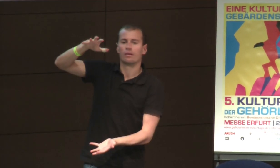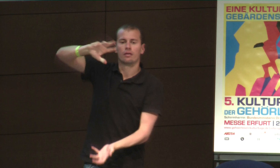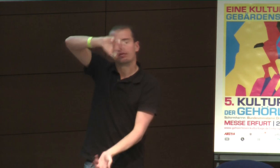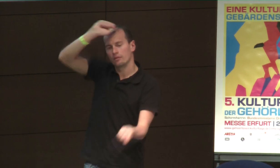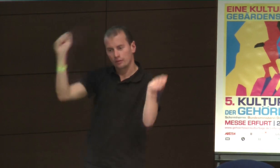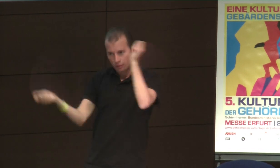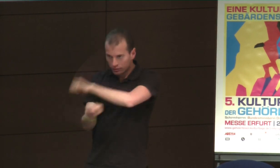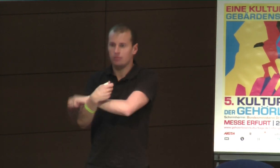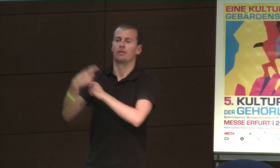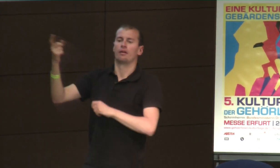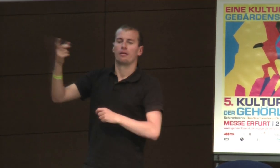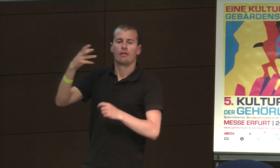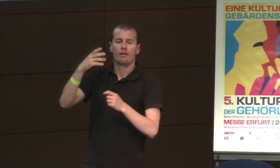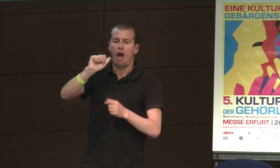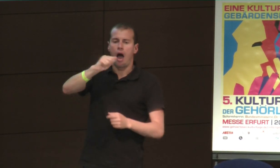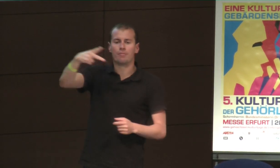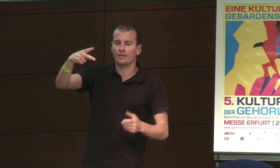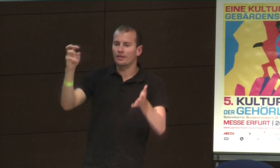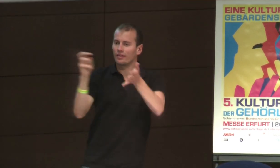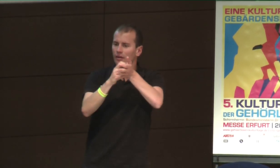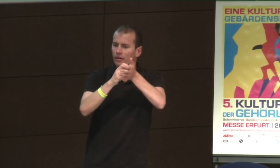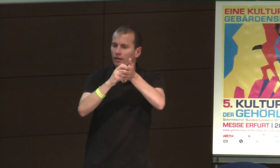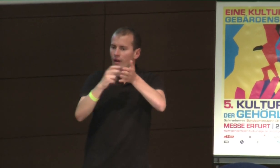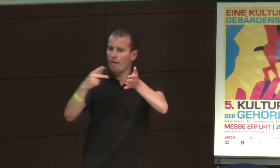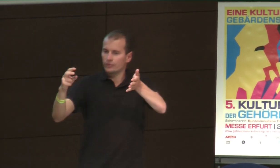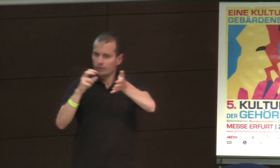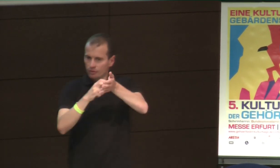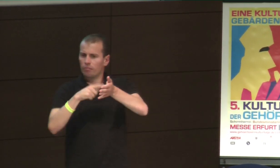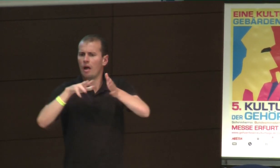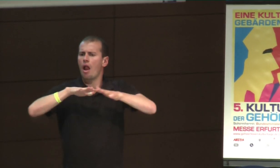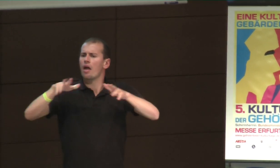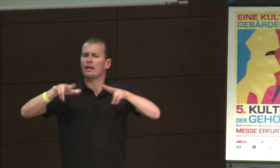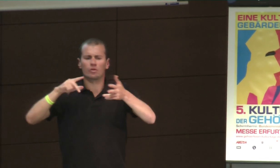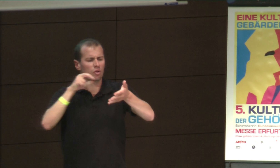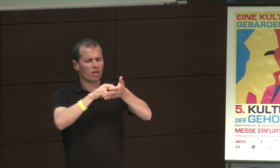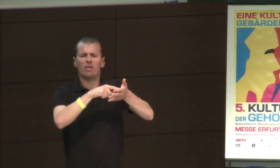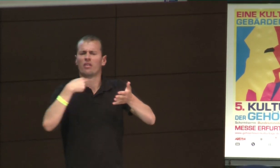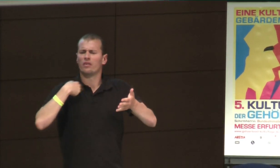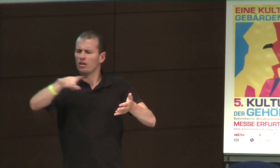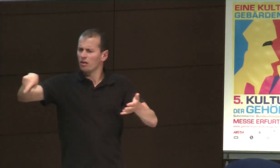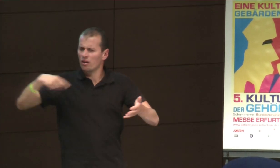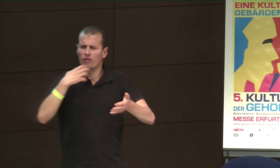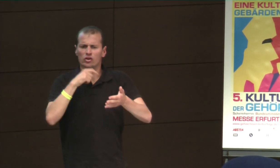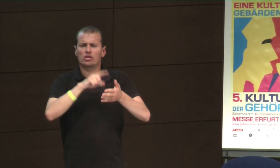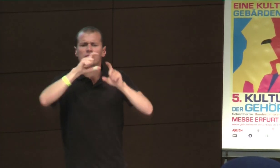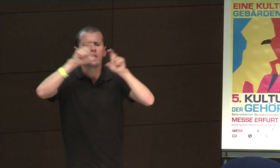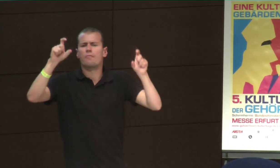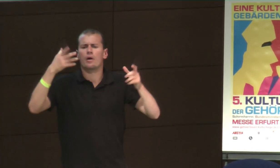viele Anträge und ganz viele Papierkram da zusammenkommt, in Schriftform vorliegt,